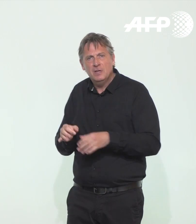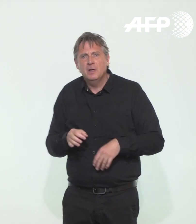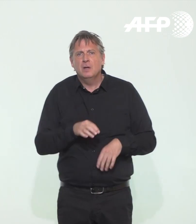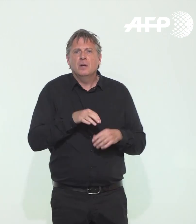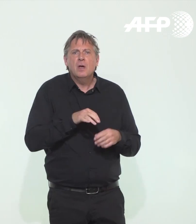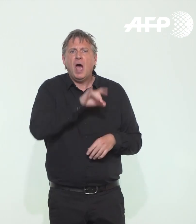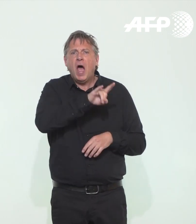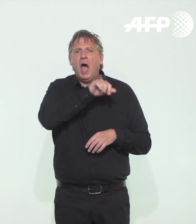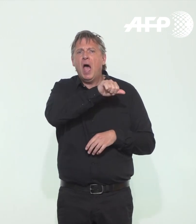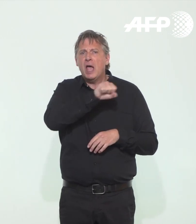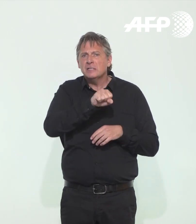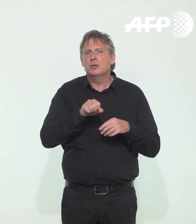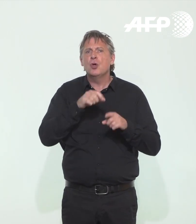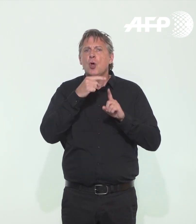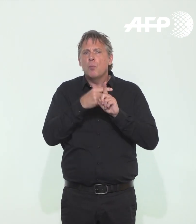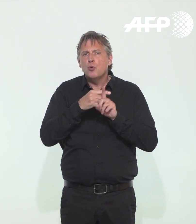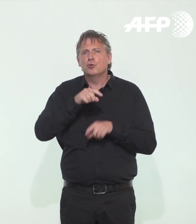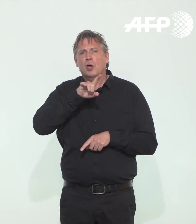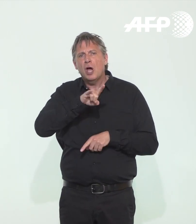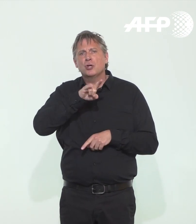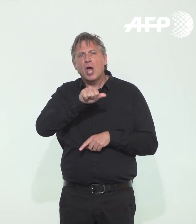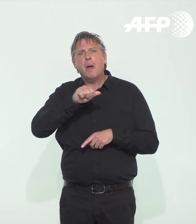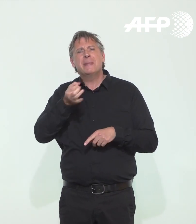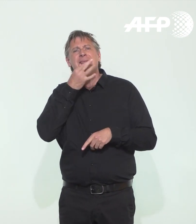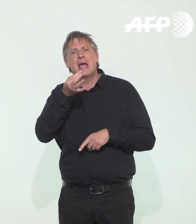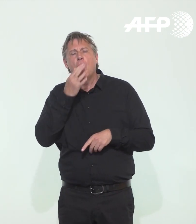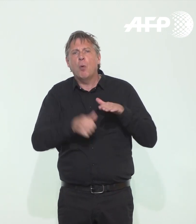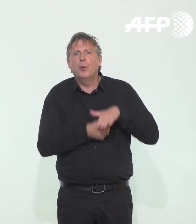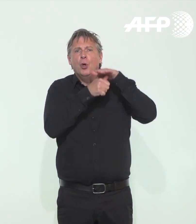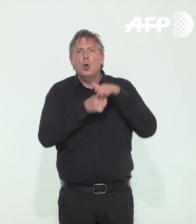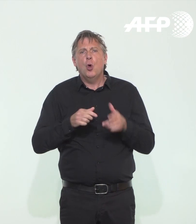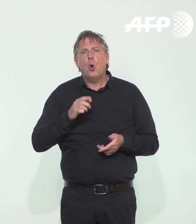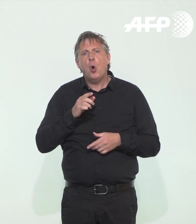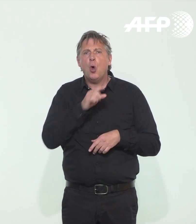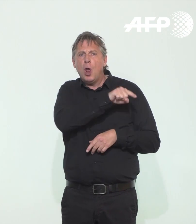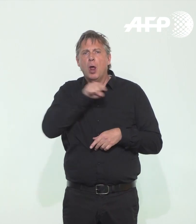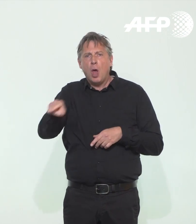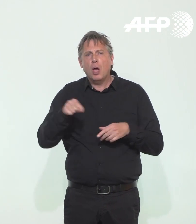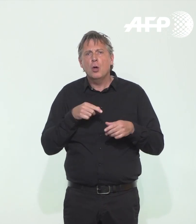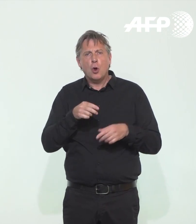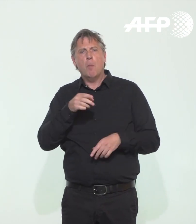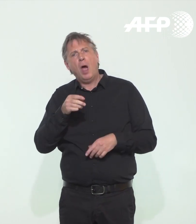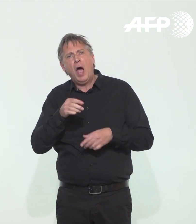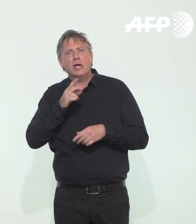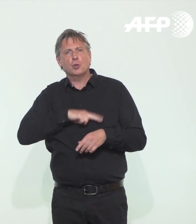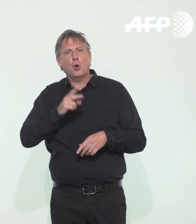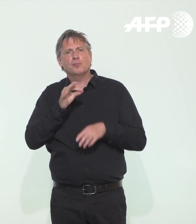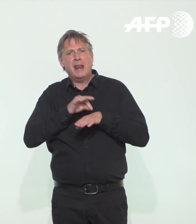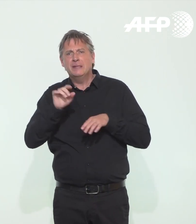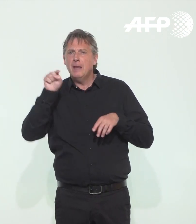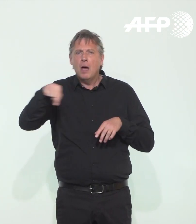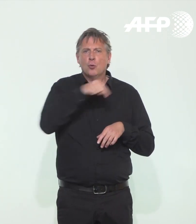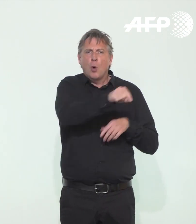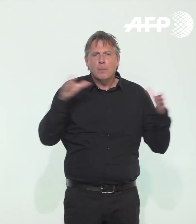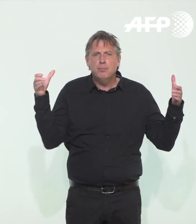nationale de sécurité du médicament, par le Centre national de référence de la maladie et par la Haute autorité de santé pour que dans les prochains jours, nous ayons à disposition